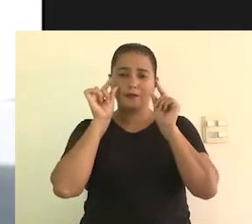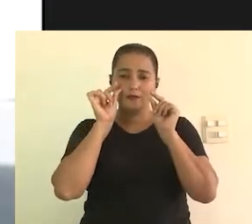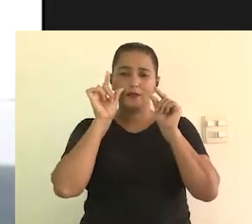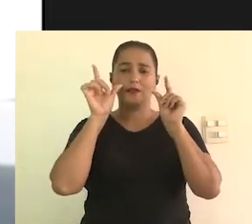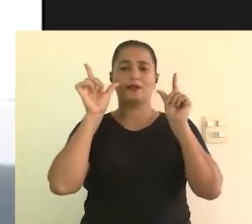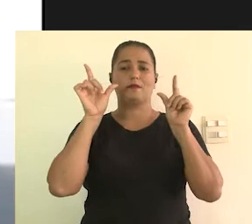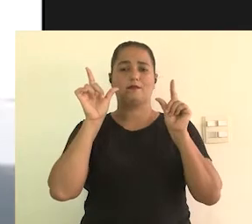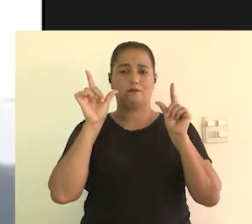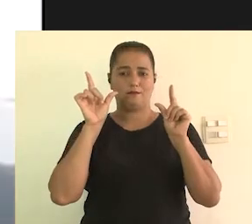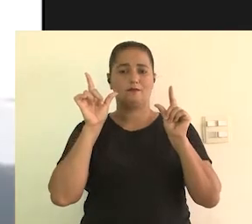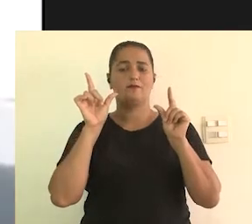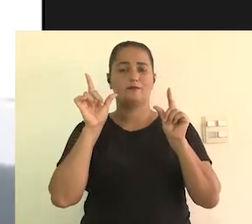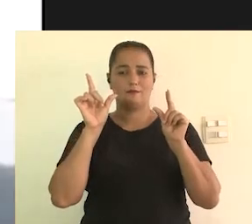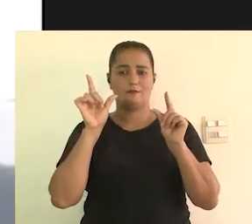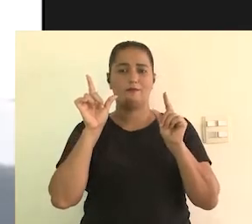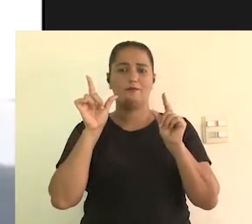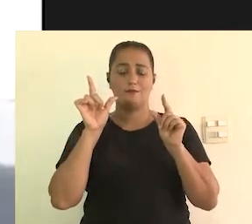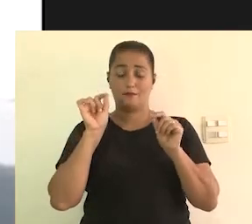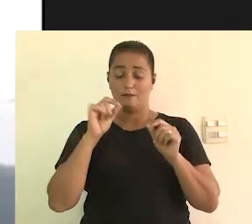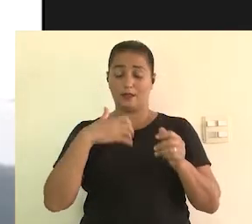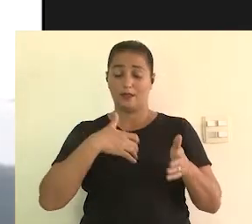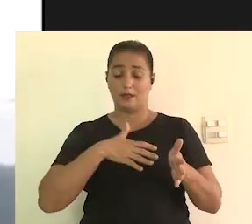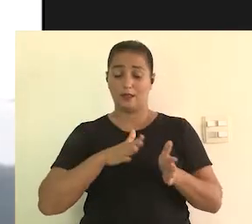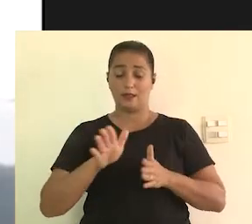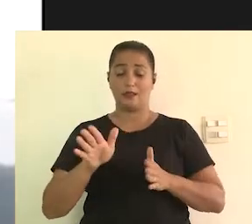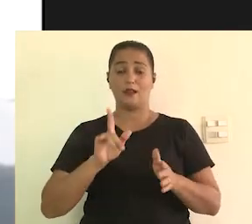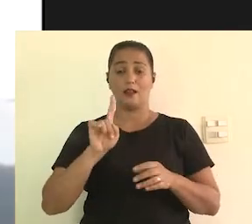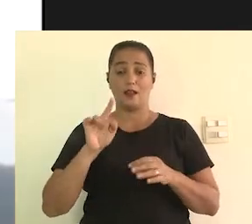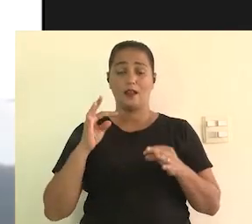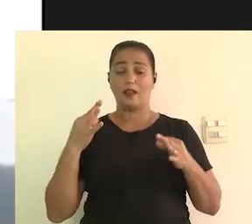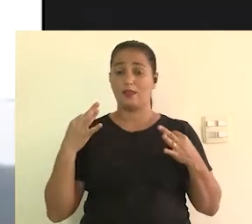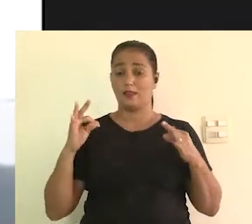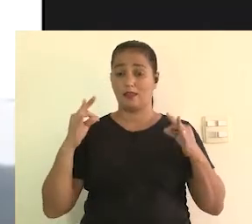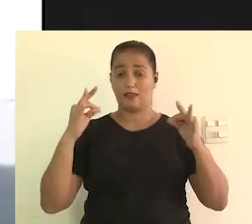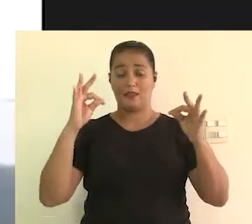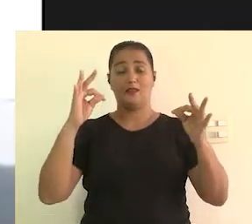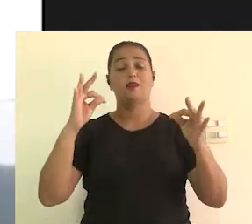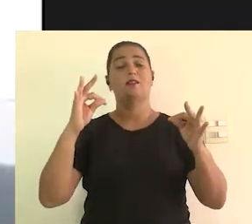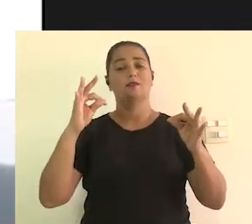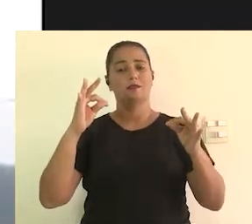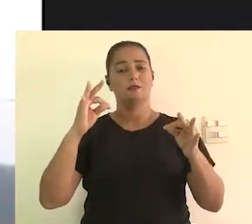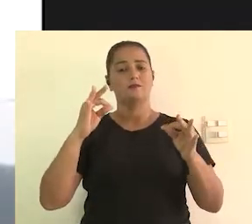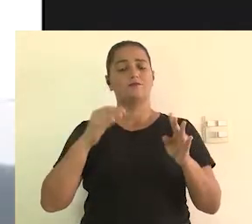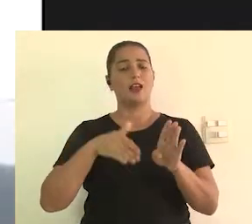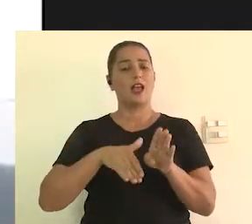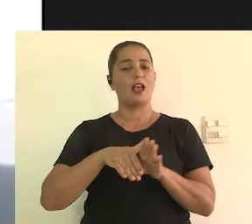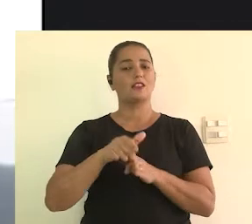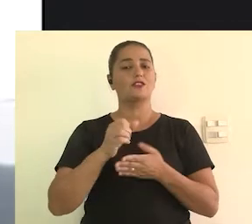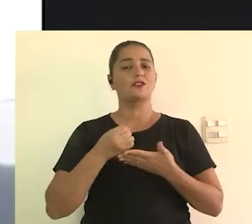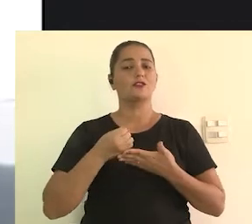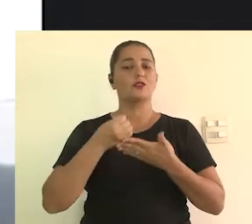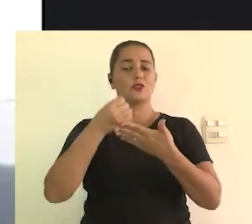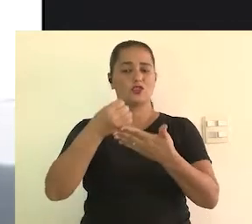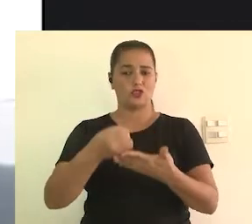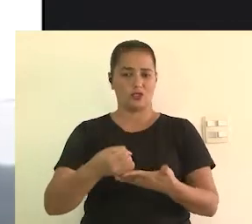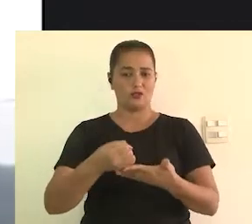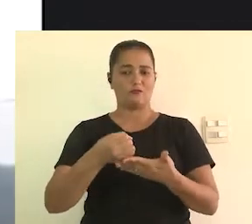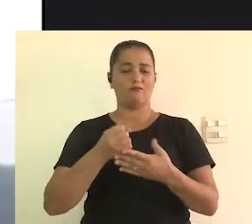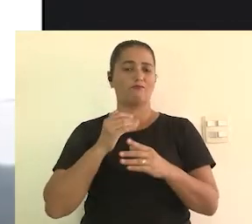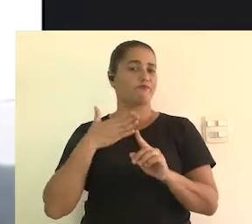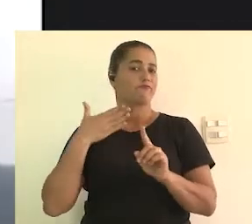os idosos e também as pessoas com baixo letramento. Então, é um recurso de acessibilidade, uma